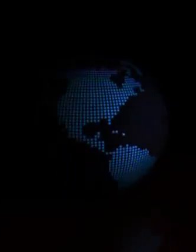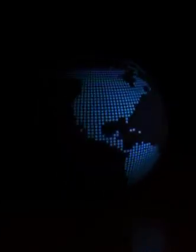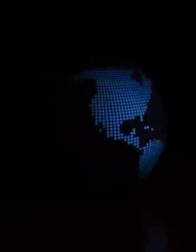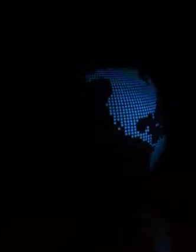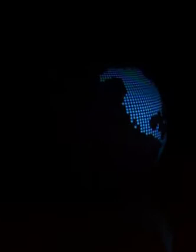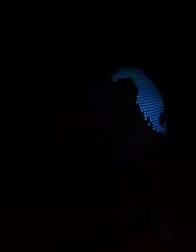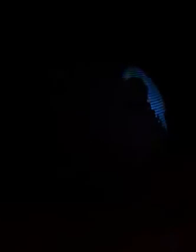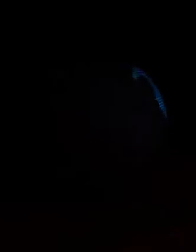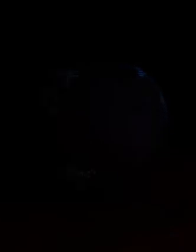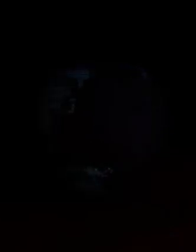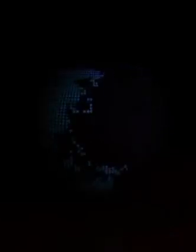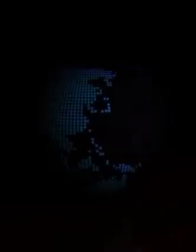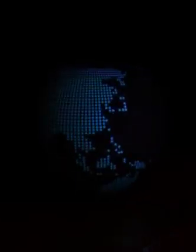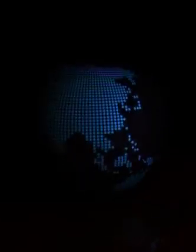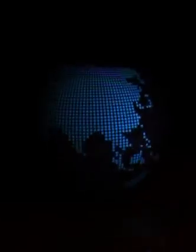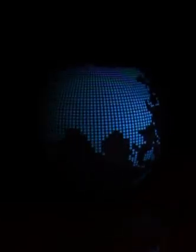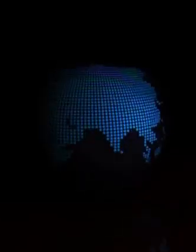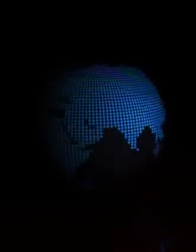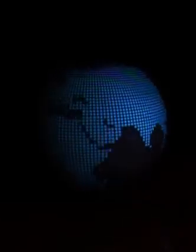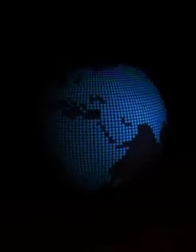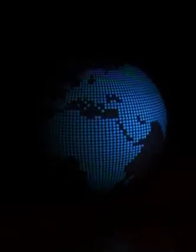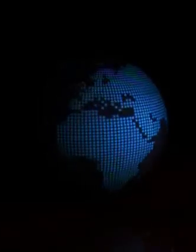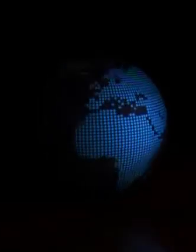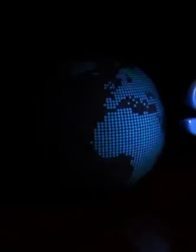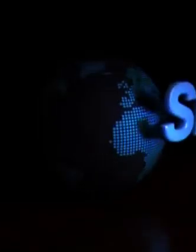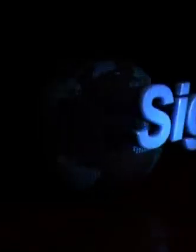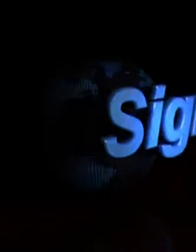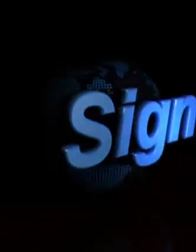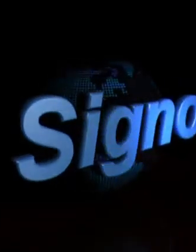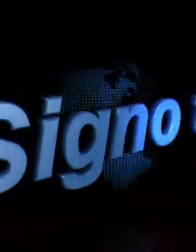Edil de